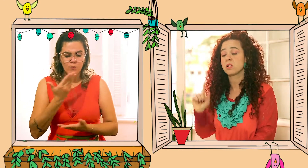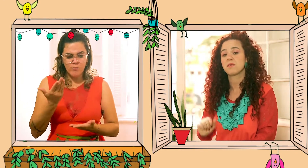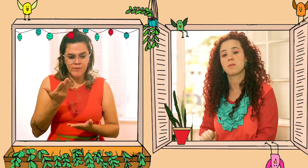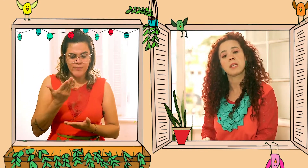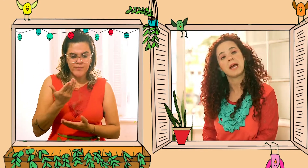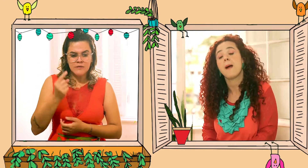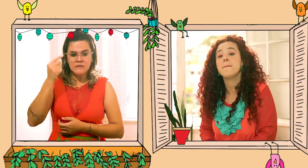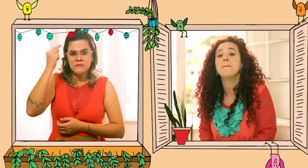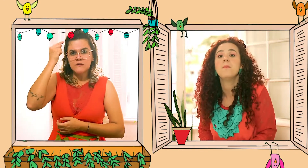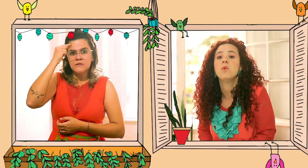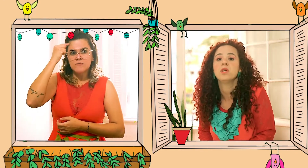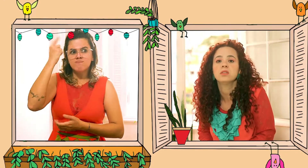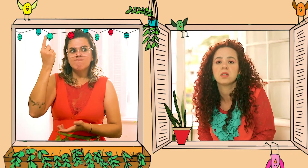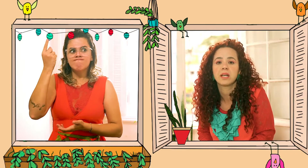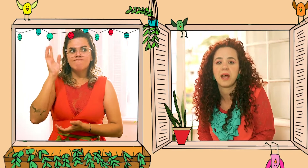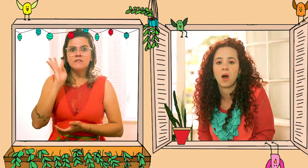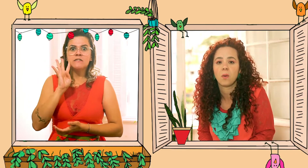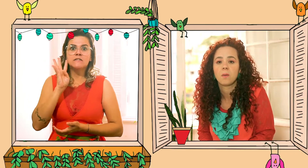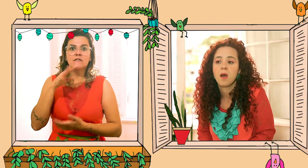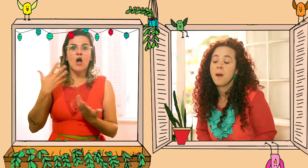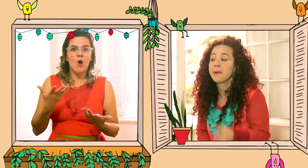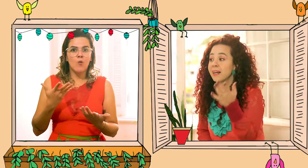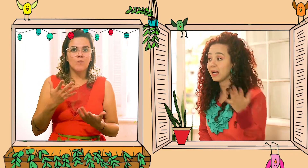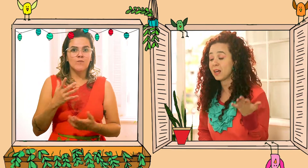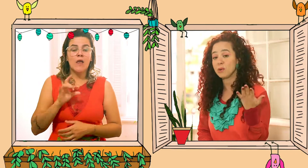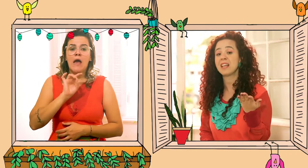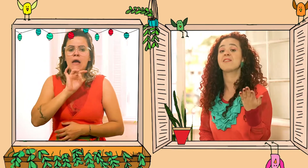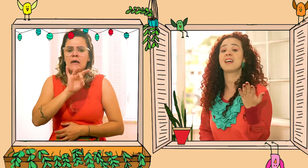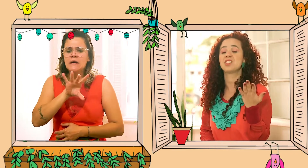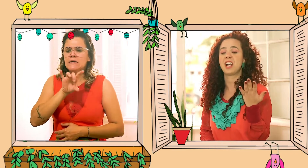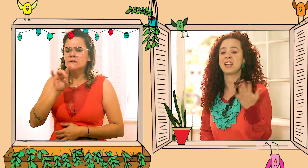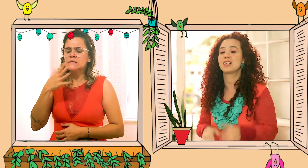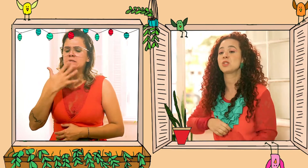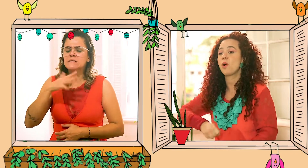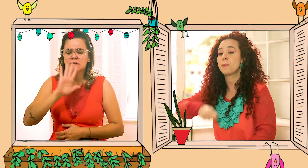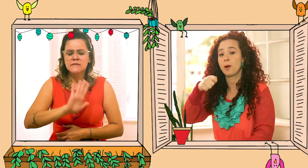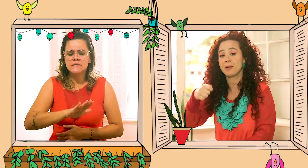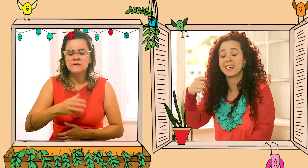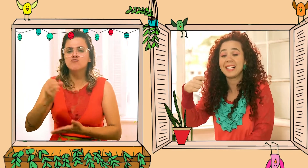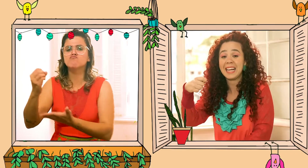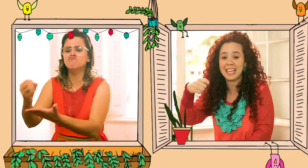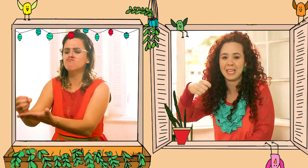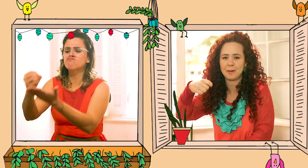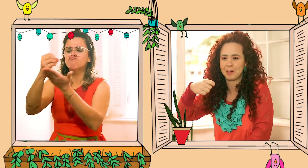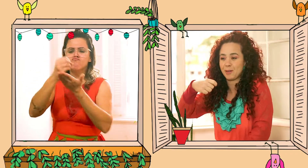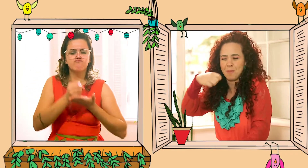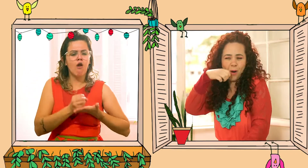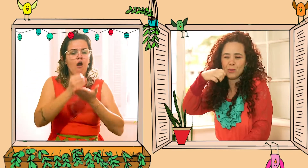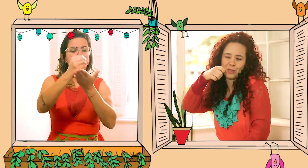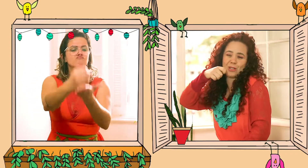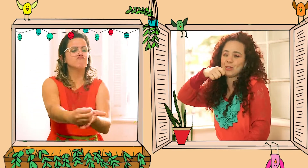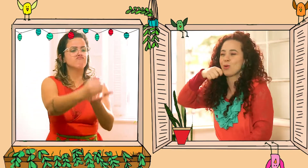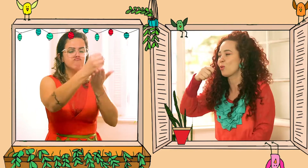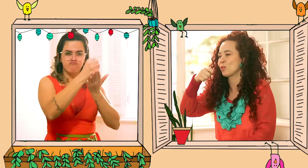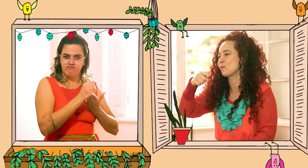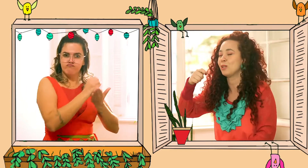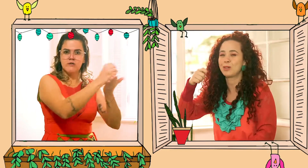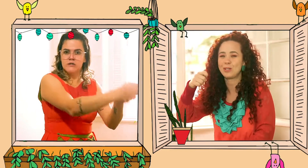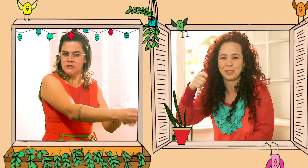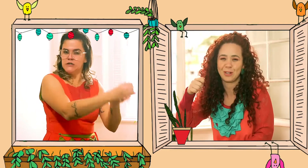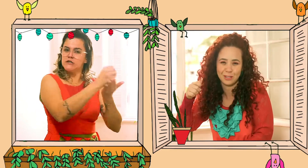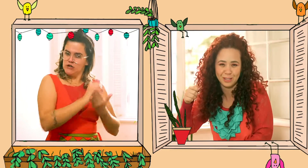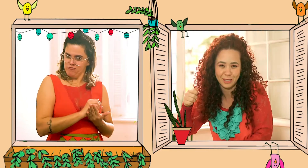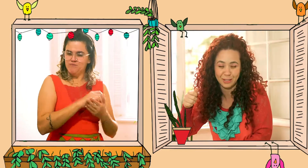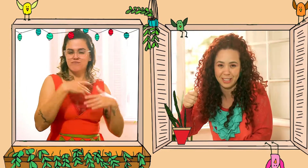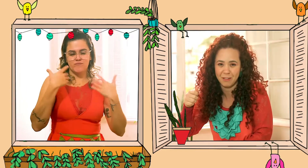da Fauna teve uma ideia muito legal. Para cada um levar de casa sua própria canequinha para tomar os sucos